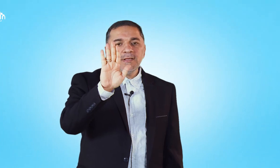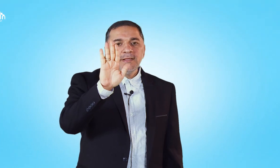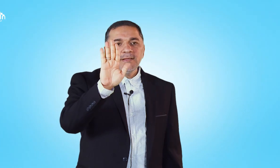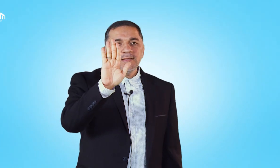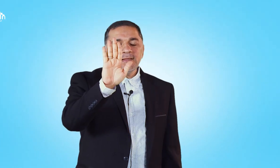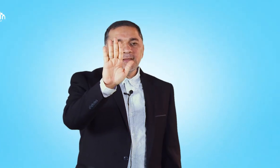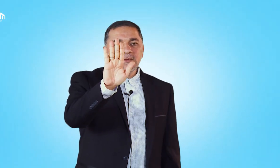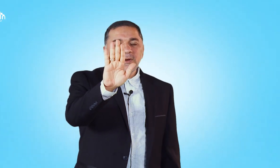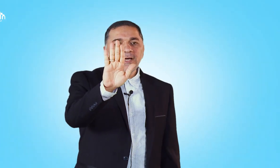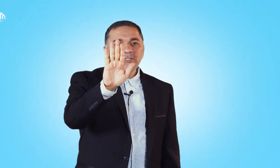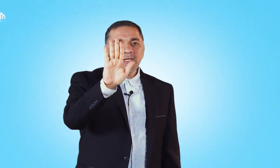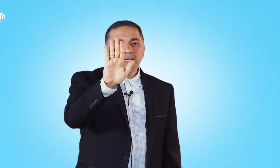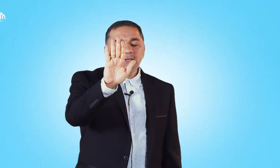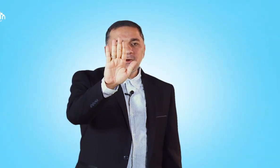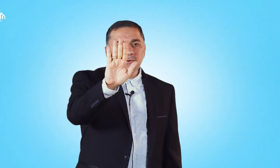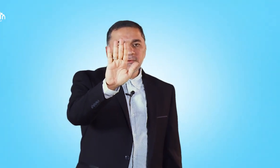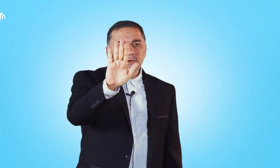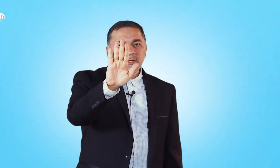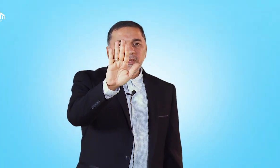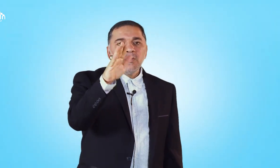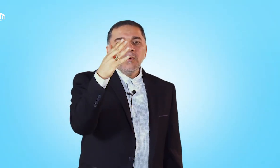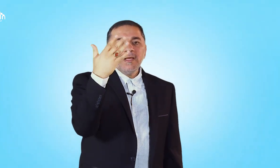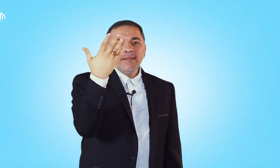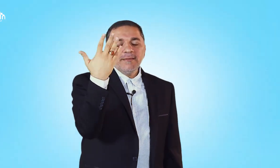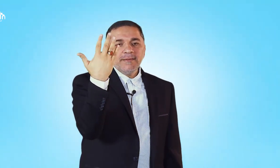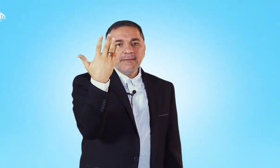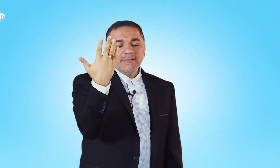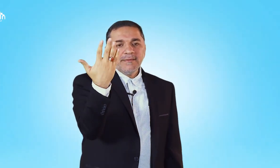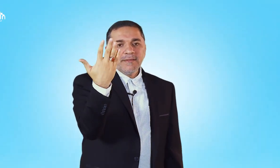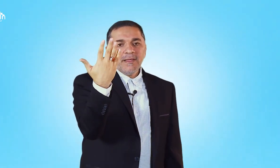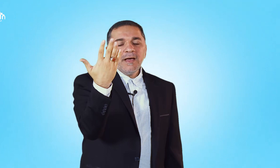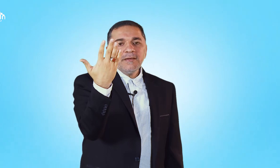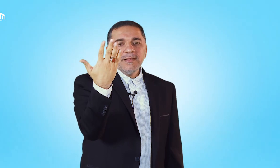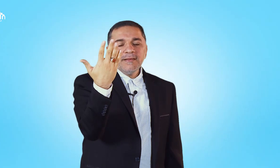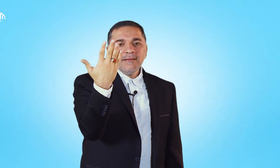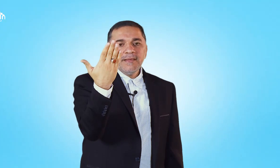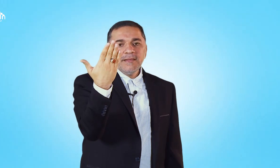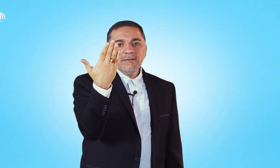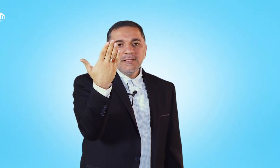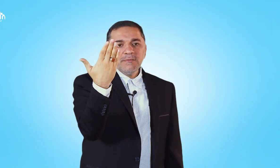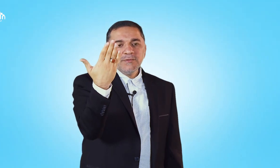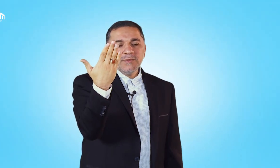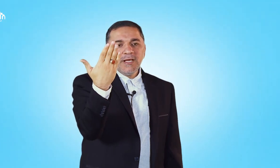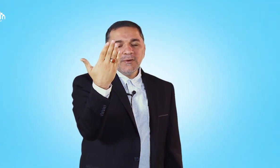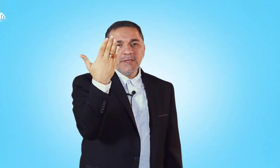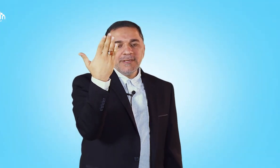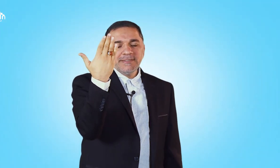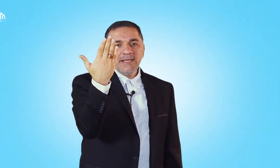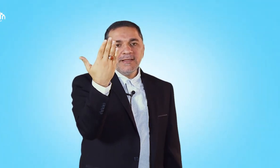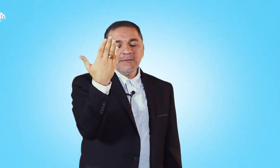الواجهة للحروف وطاهر اليد هي المسؤولة أو الجهة